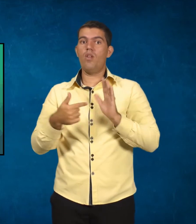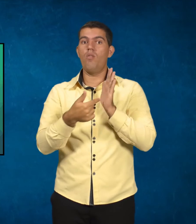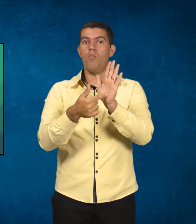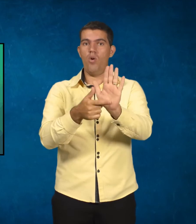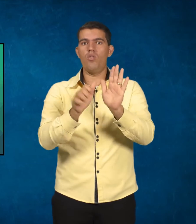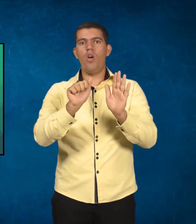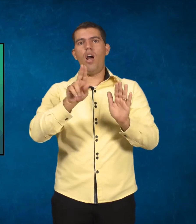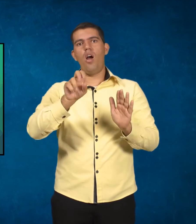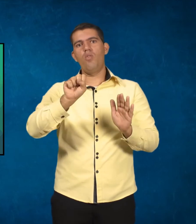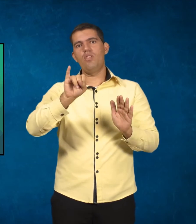a aula soubeu para vocês.